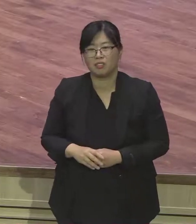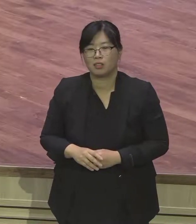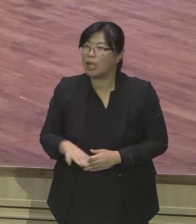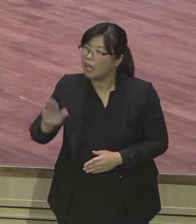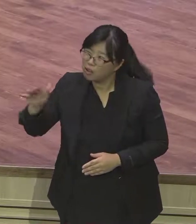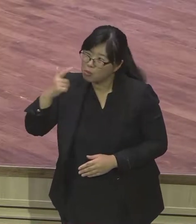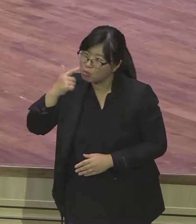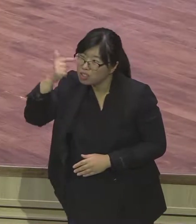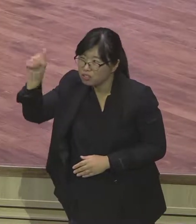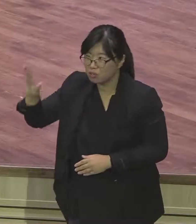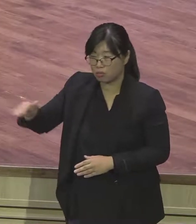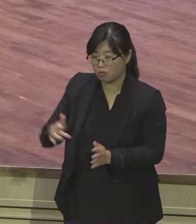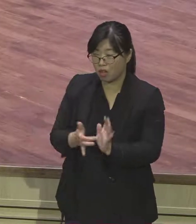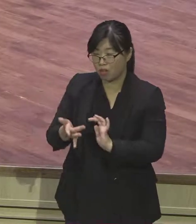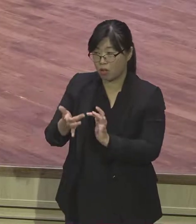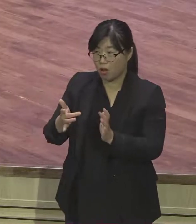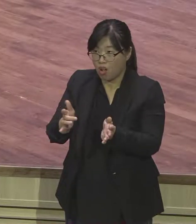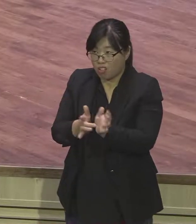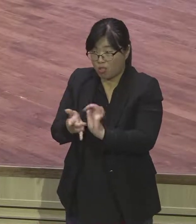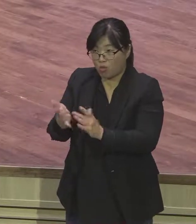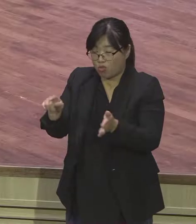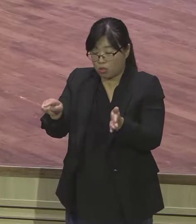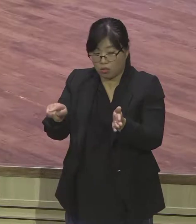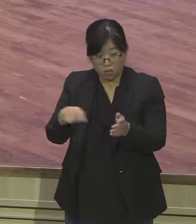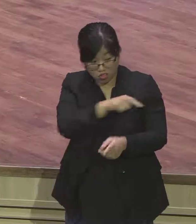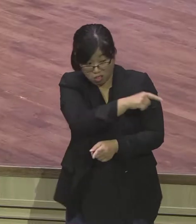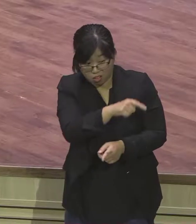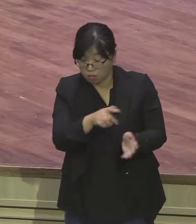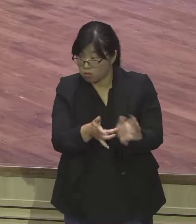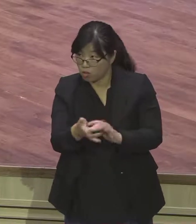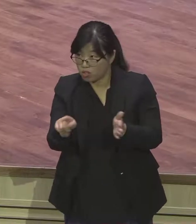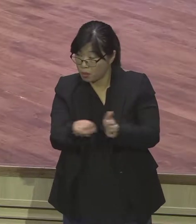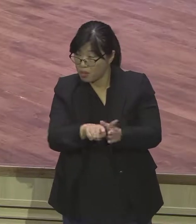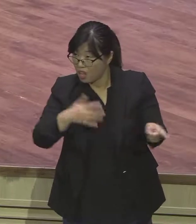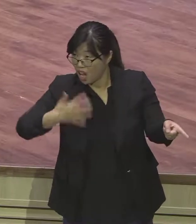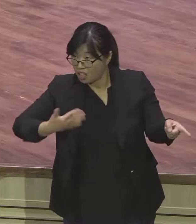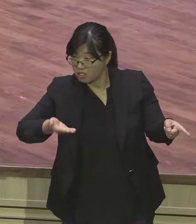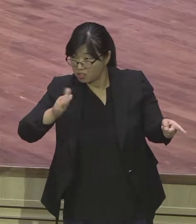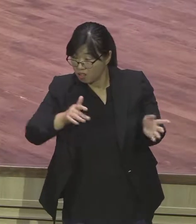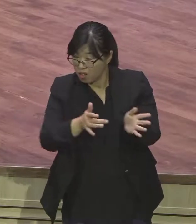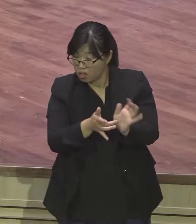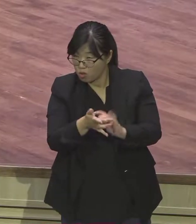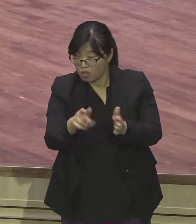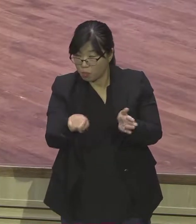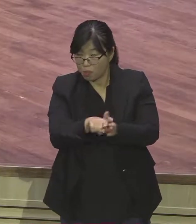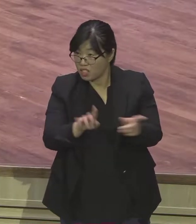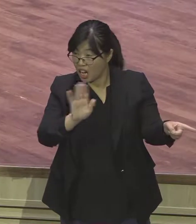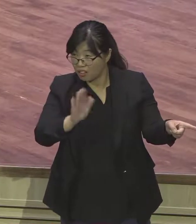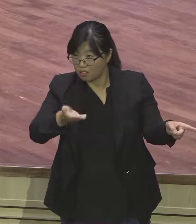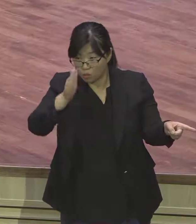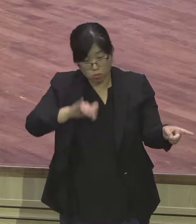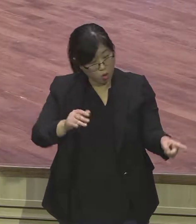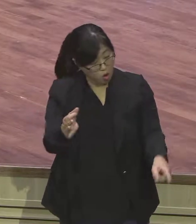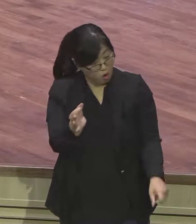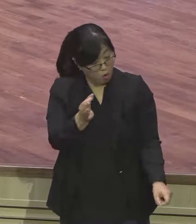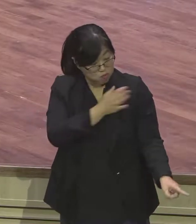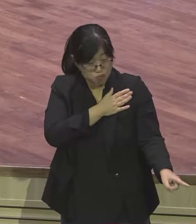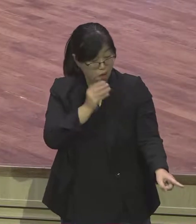무슨 뭐 꼭 굿해요 그렇게 안 내가면서 교회 갈 거 뭐였냐 여기 성적 싸움이 벌어집니다 사단이 놔줍니까 안